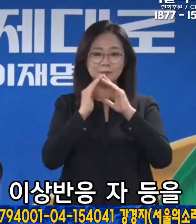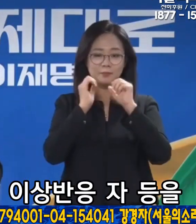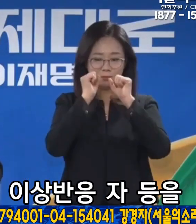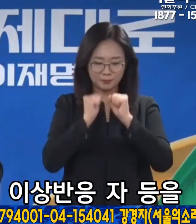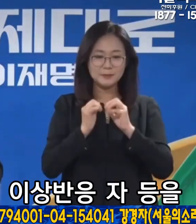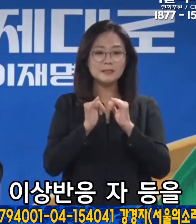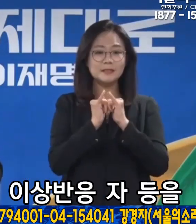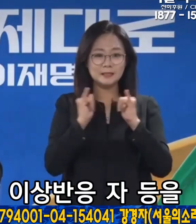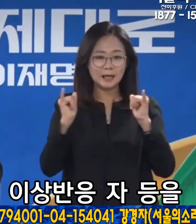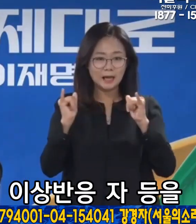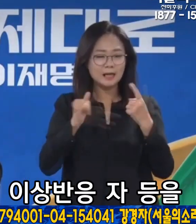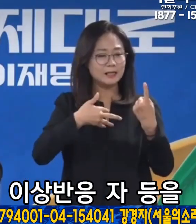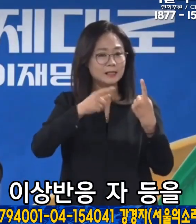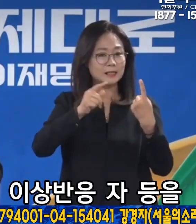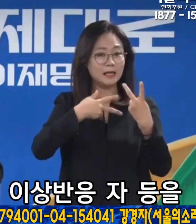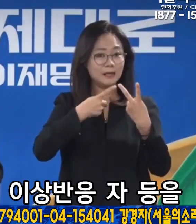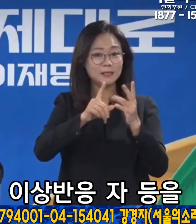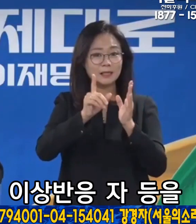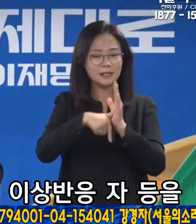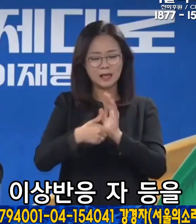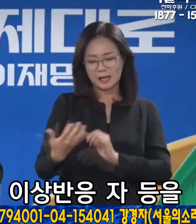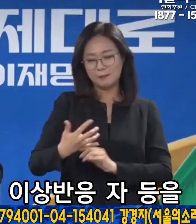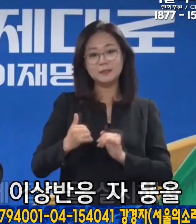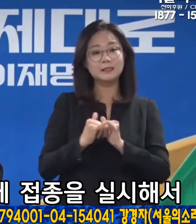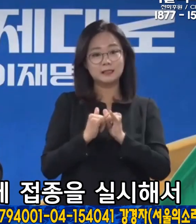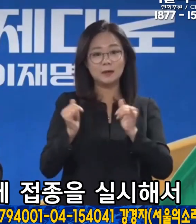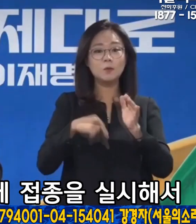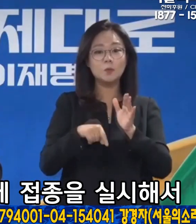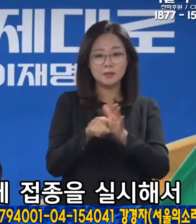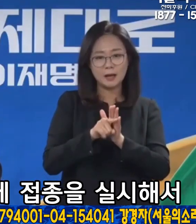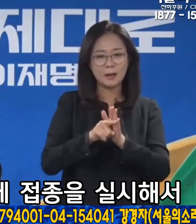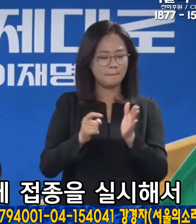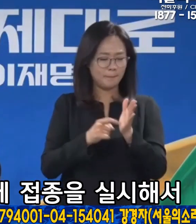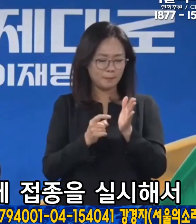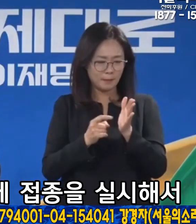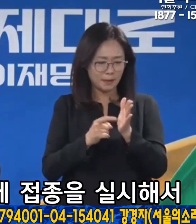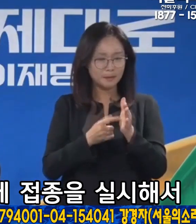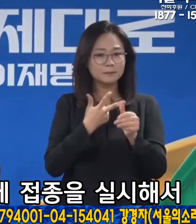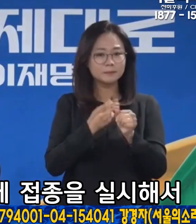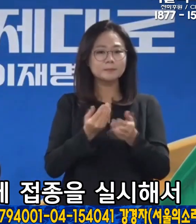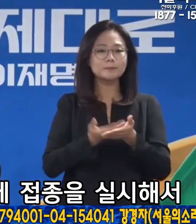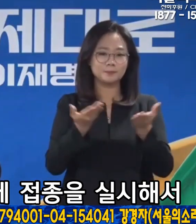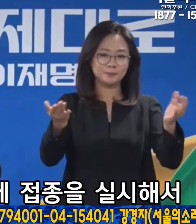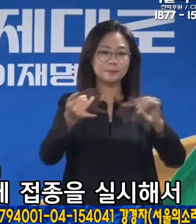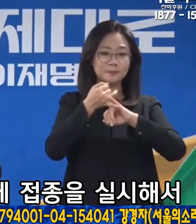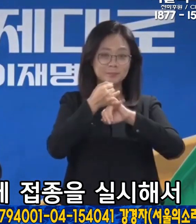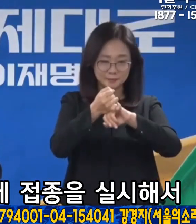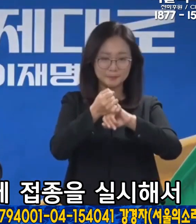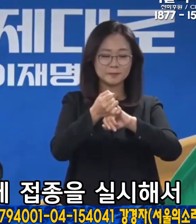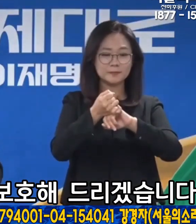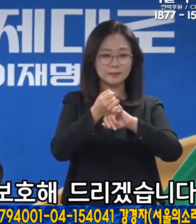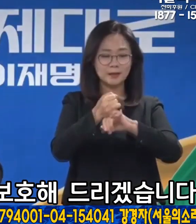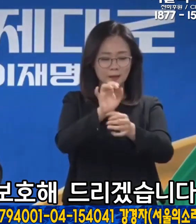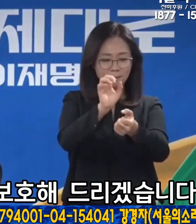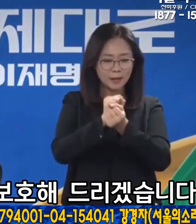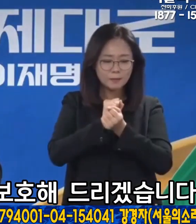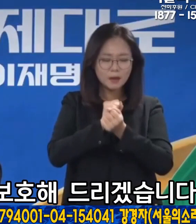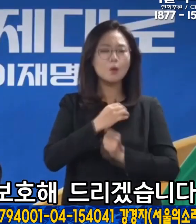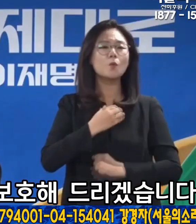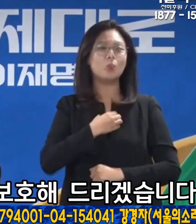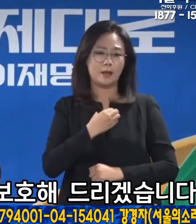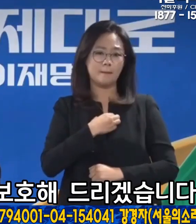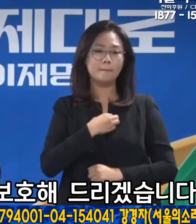시설입소자, 1, 2차 접종시 이상반응자 등을 대상으로 신속하게 접종을 실시해서 감염